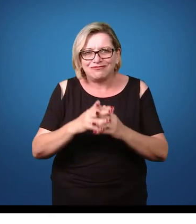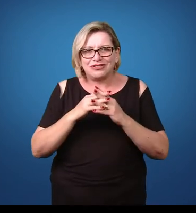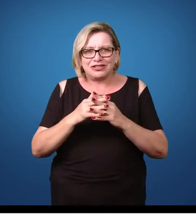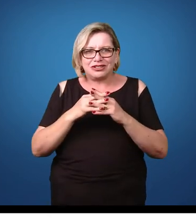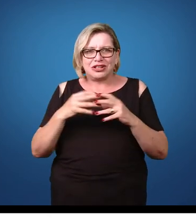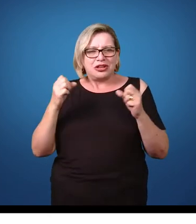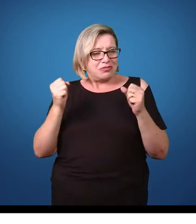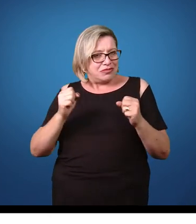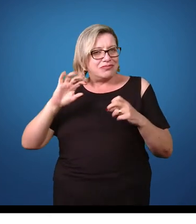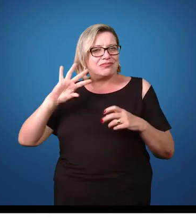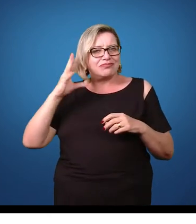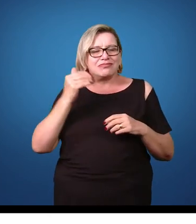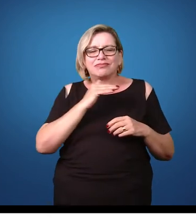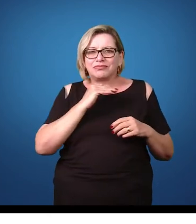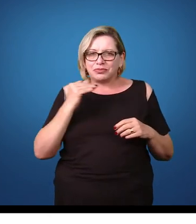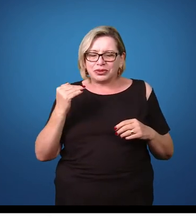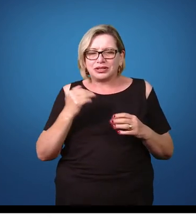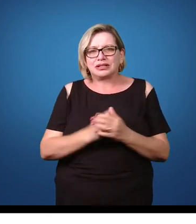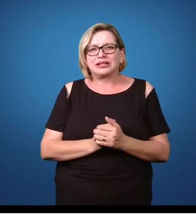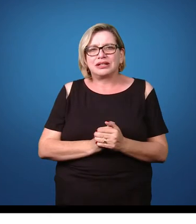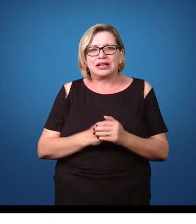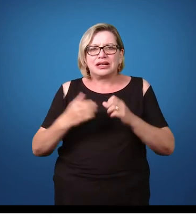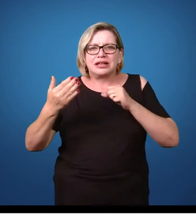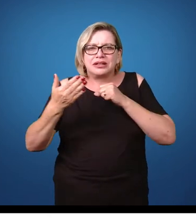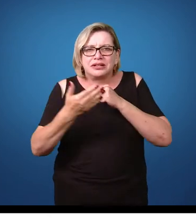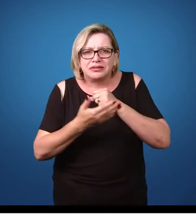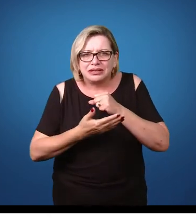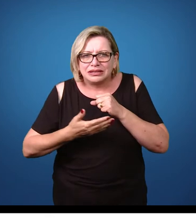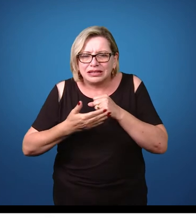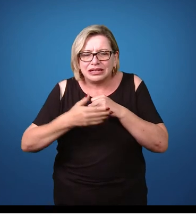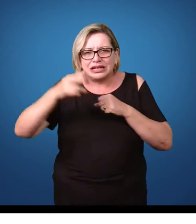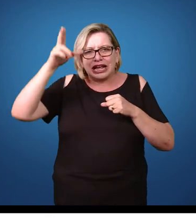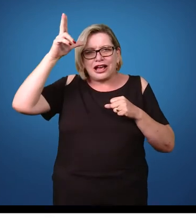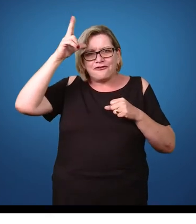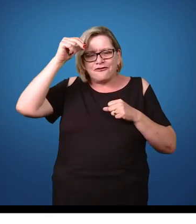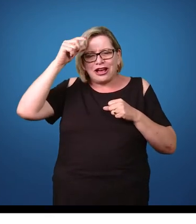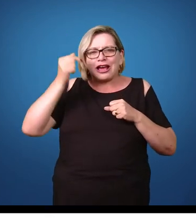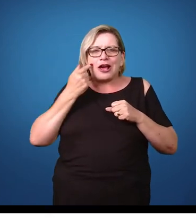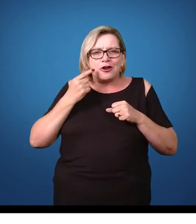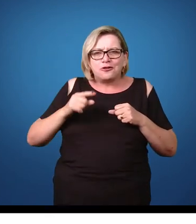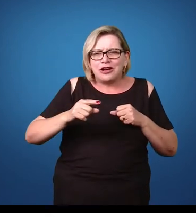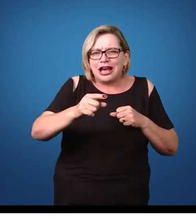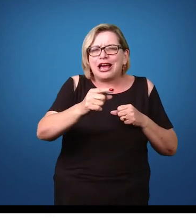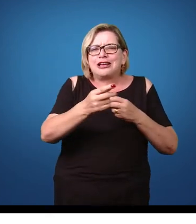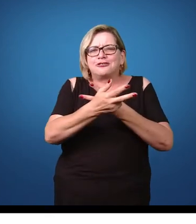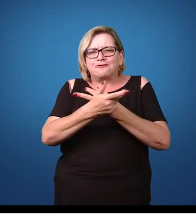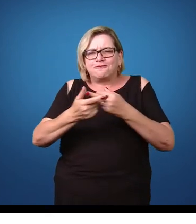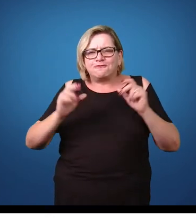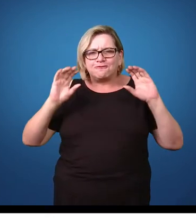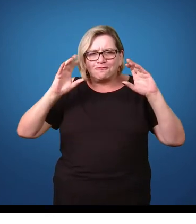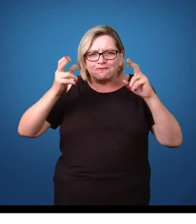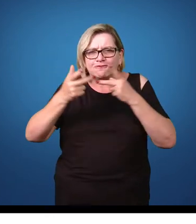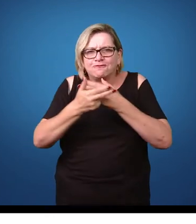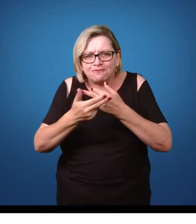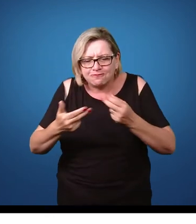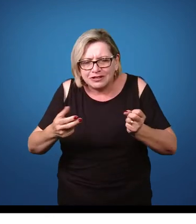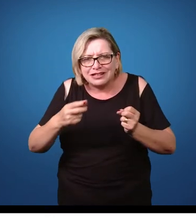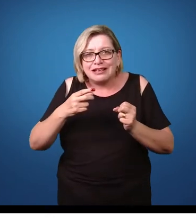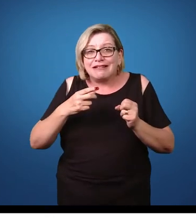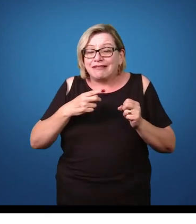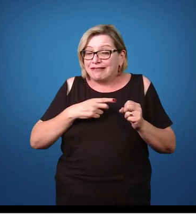complicações que pode até levar à morte. Basicamente, cavalos, roedores, capivaras, ele tem uma grande